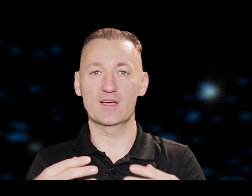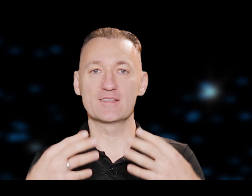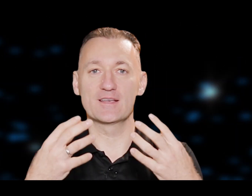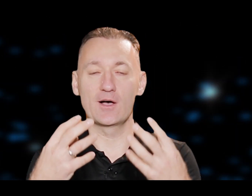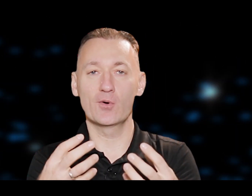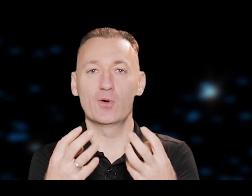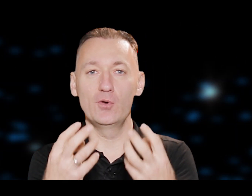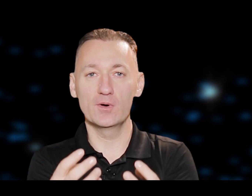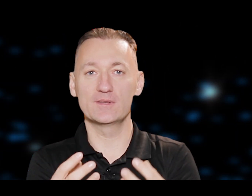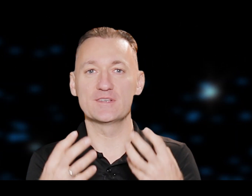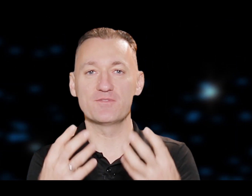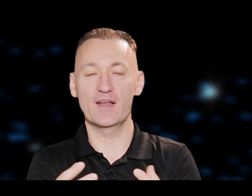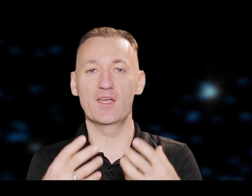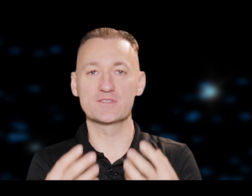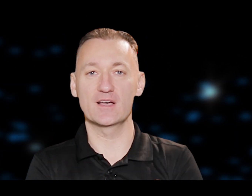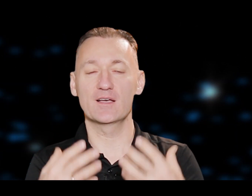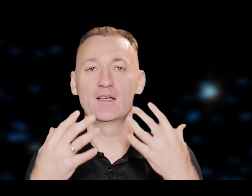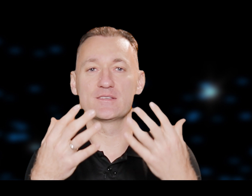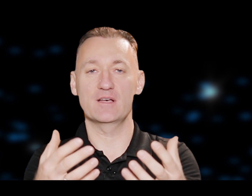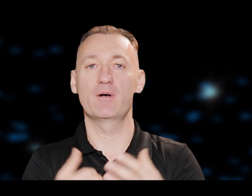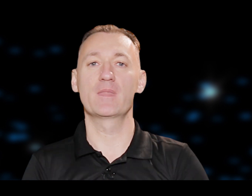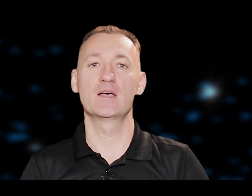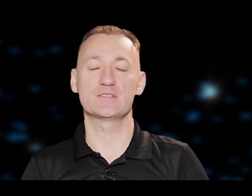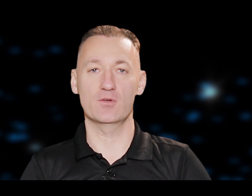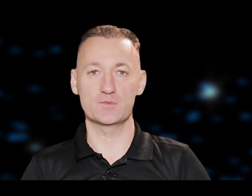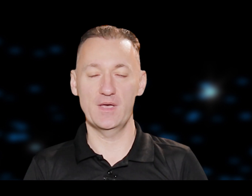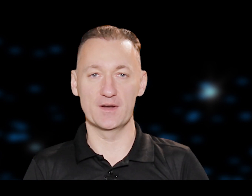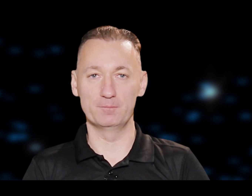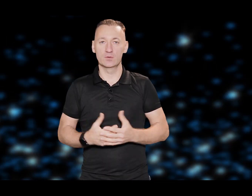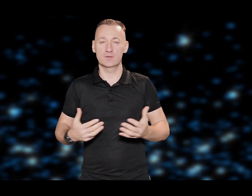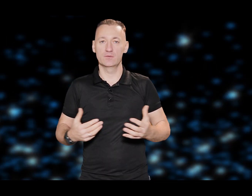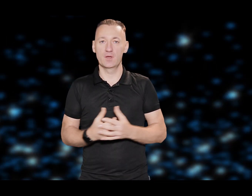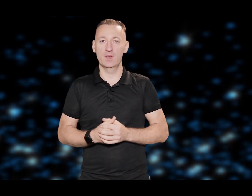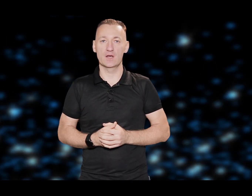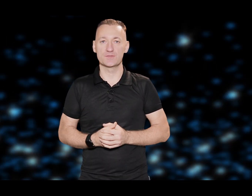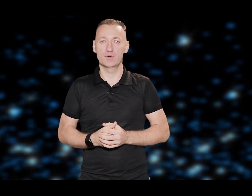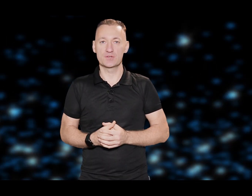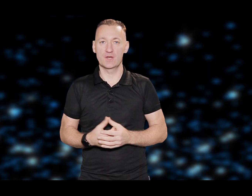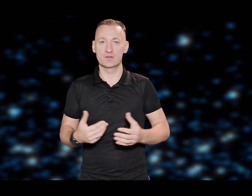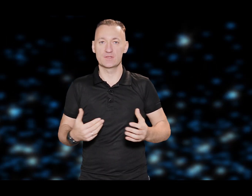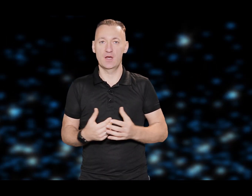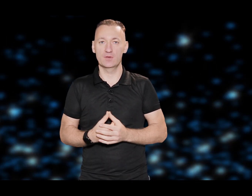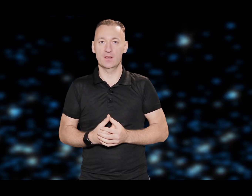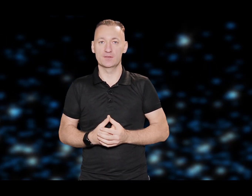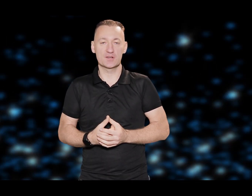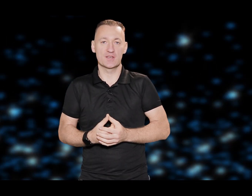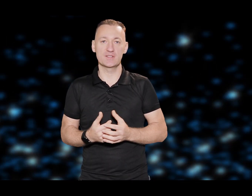tagad kaut ko ļoti svarīgi saka sabam sarunas biedram. Un tad viņam likās, ka es šeit stāvu, tā kā trešais